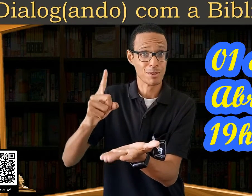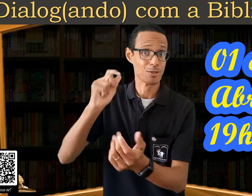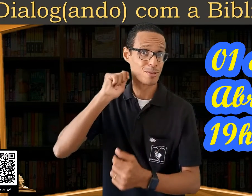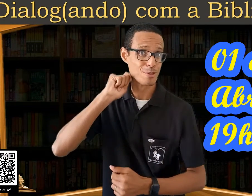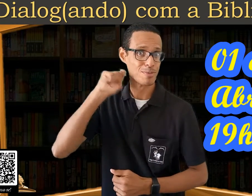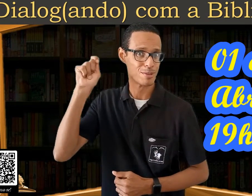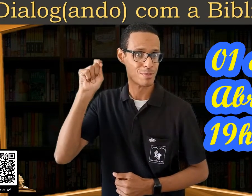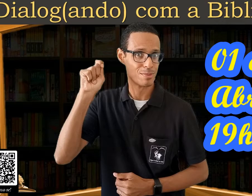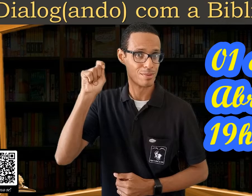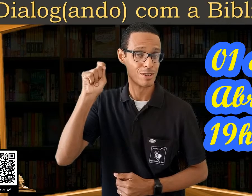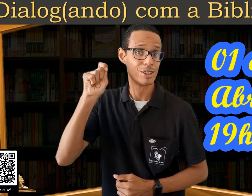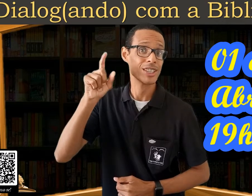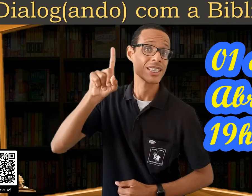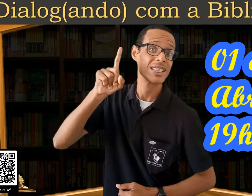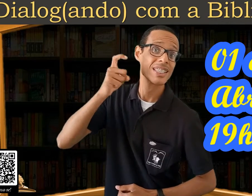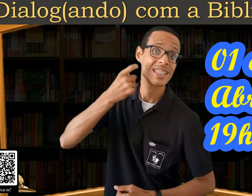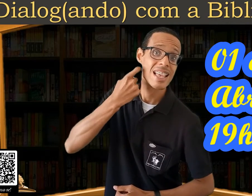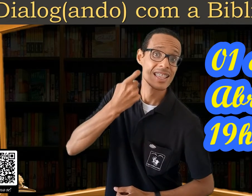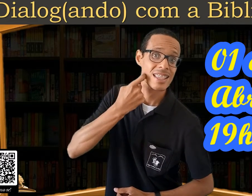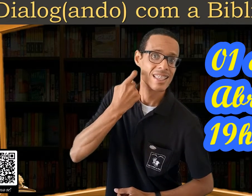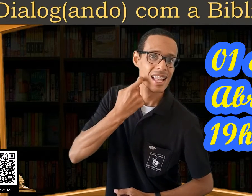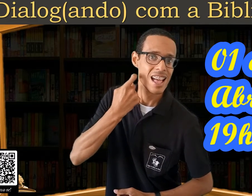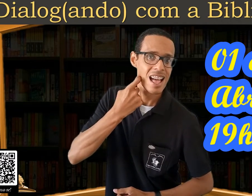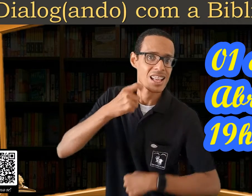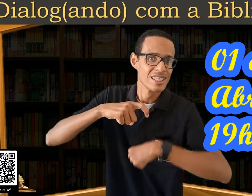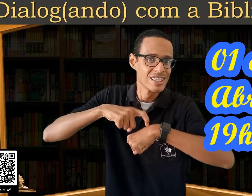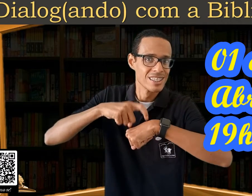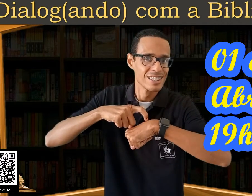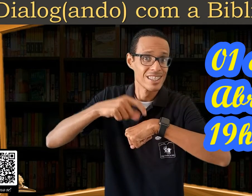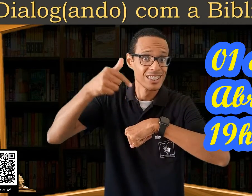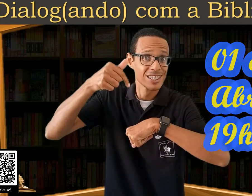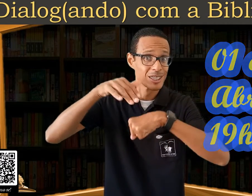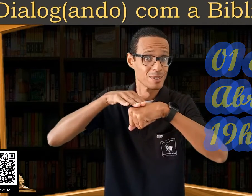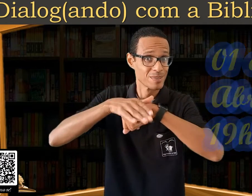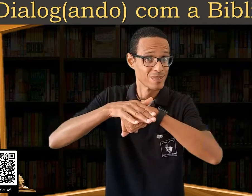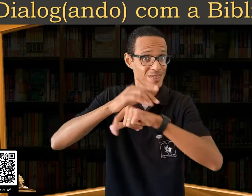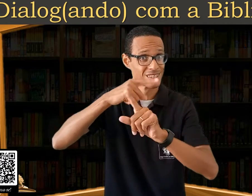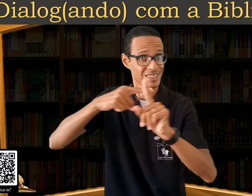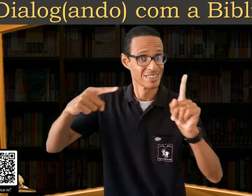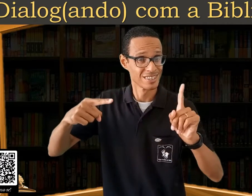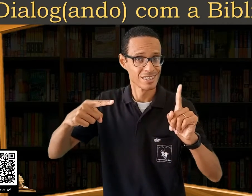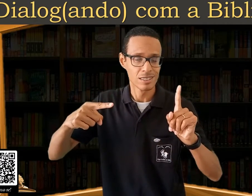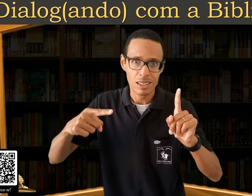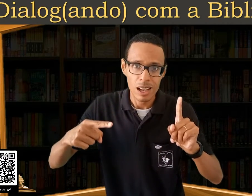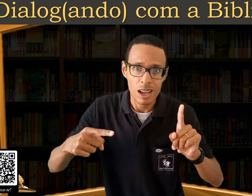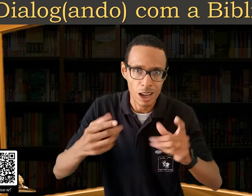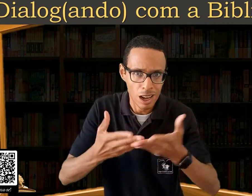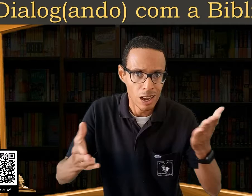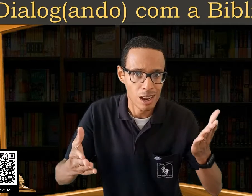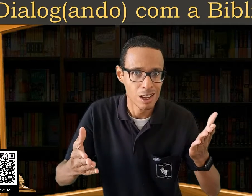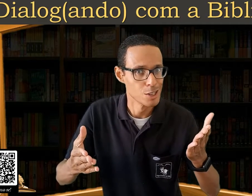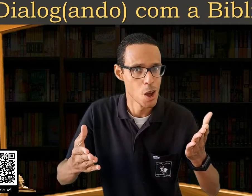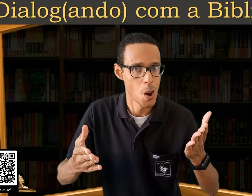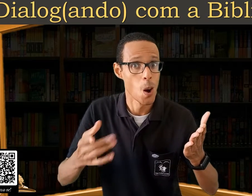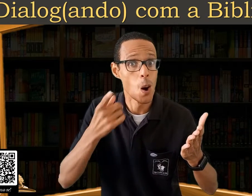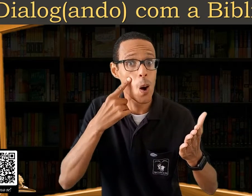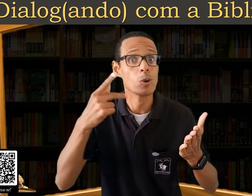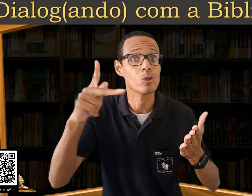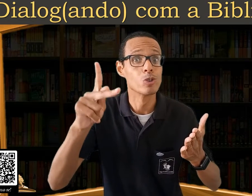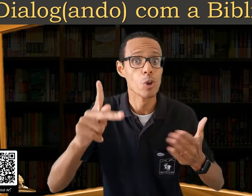1º de abril, sexta-feira, às 19h30. Vai perder? Já